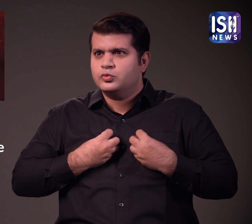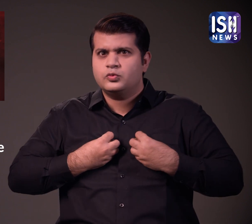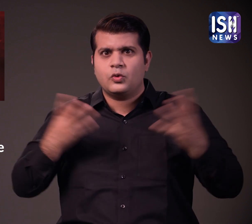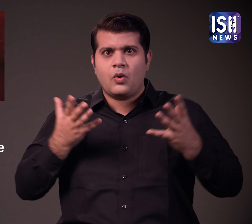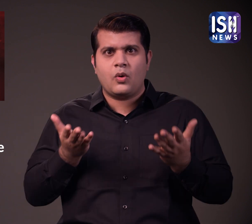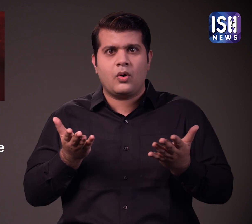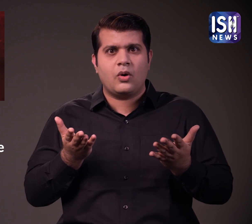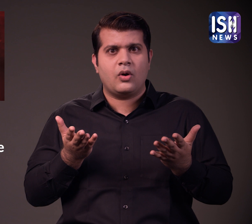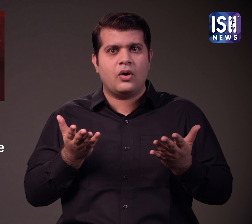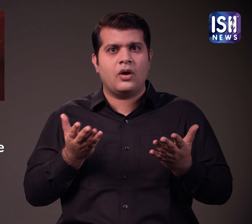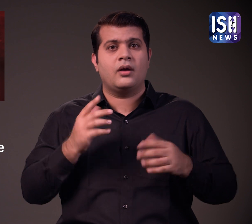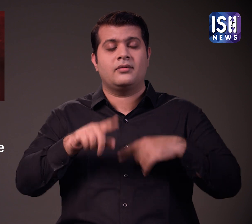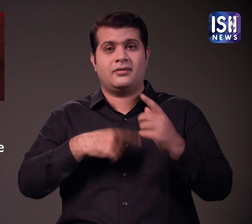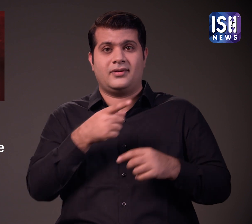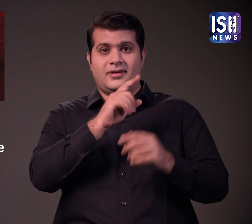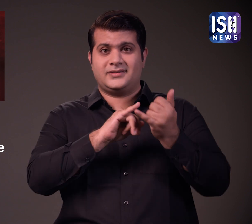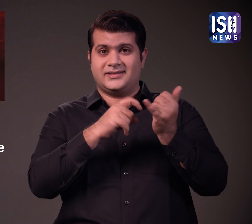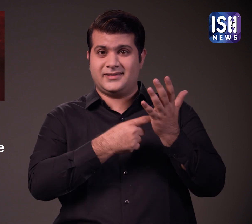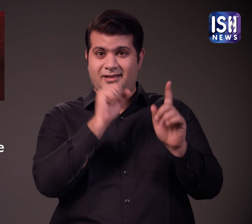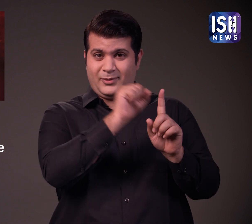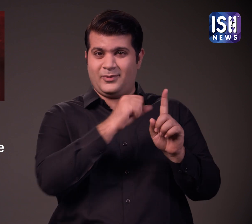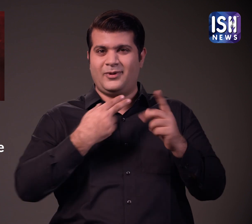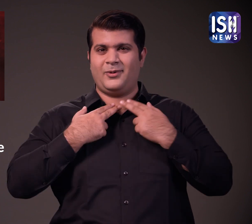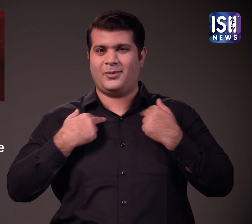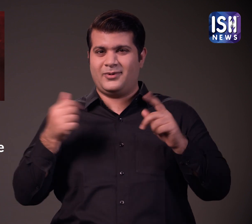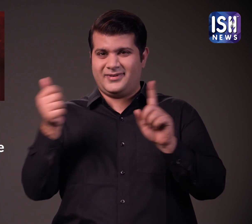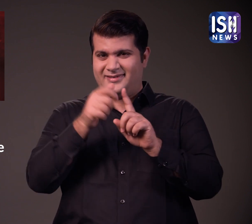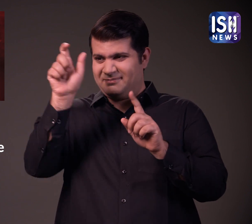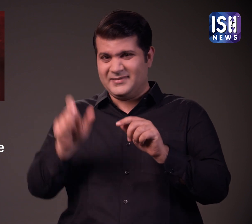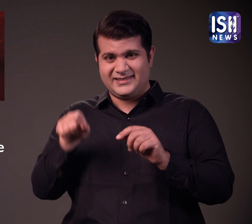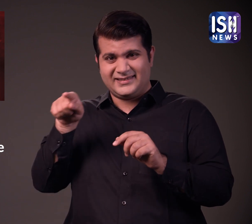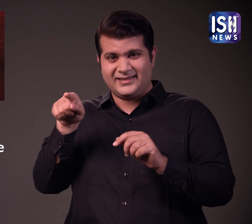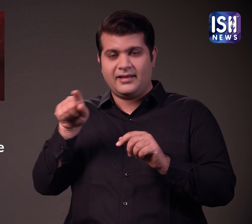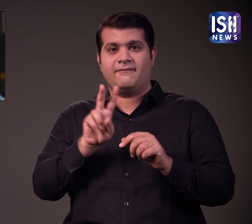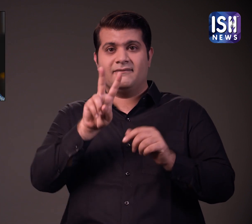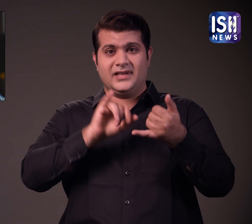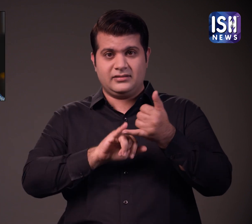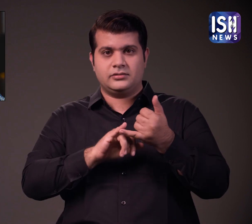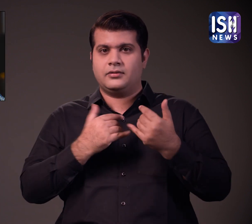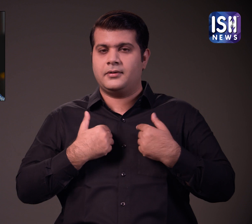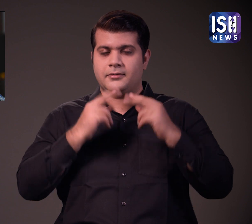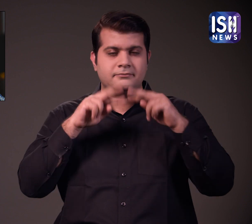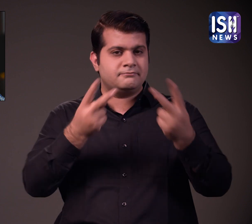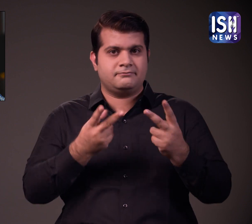जिनका उन्होंने खुलासा किया शुशान के वकील विकास सिंग ने कहा कि वह इस पर कमेंट नहीं कर पाएंगे